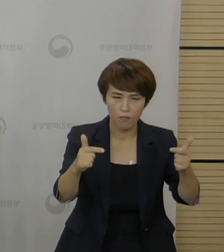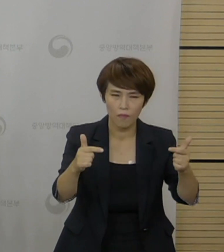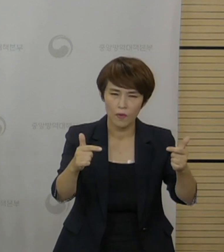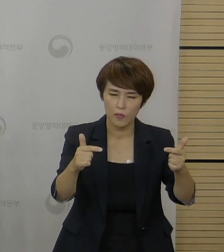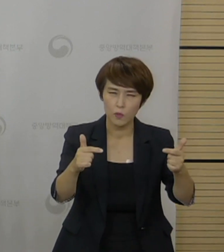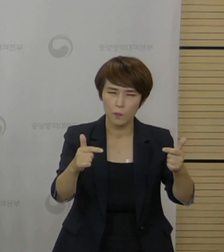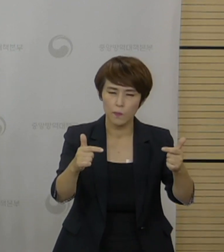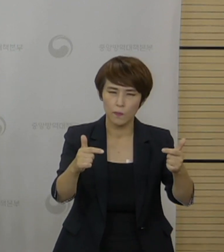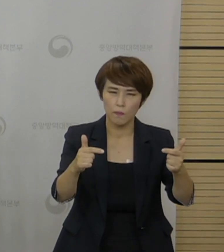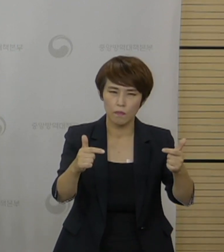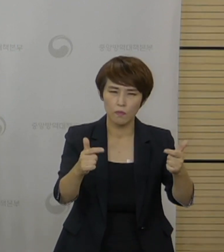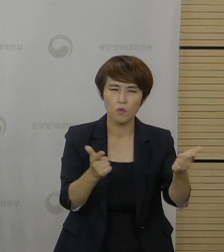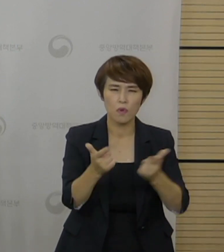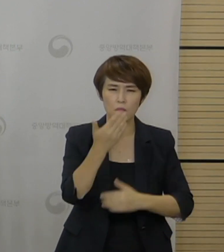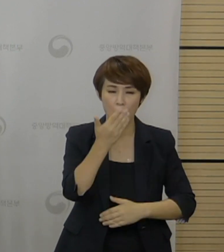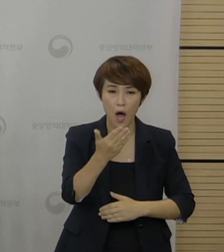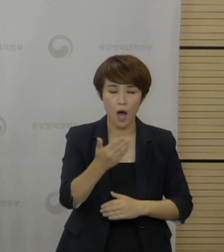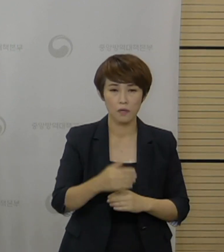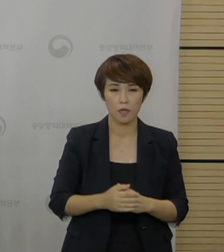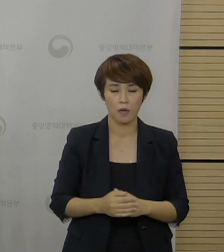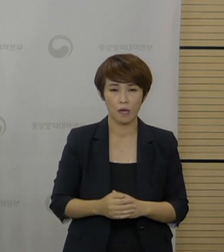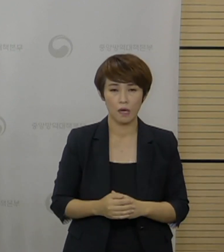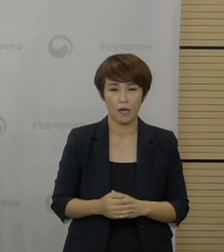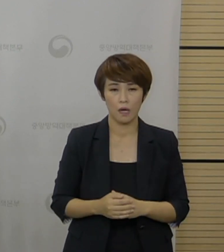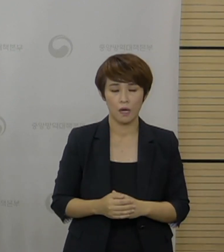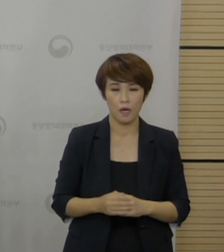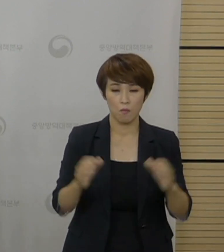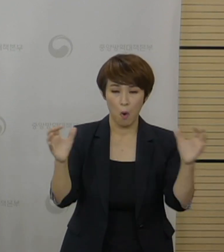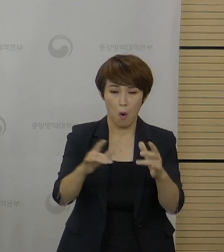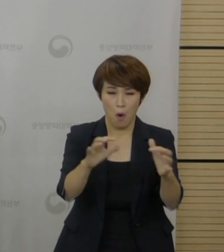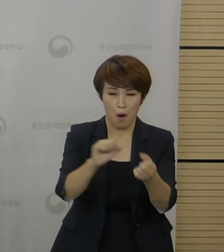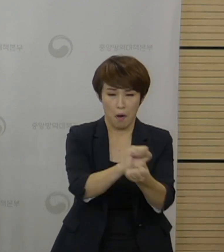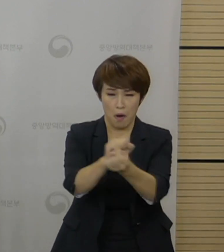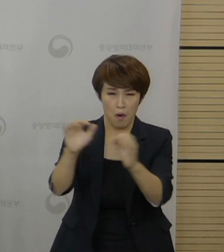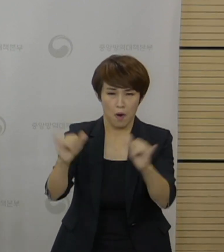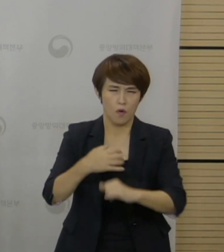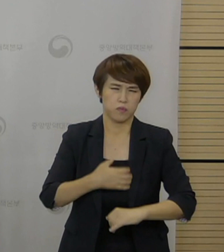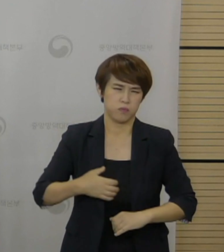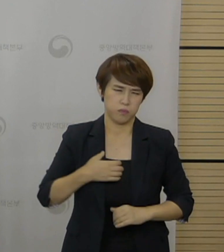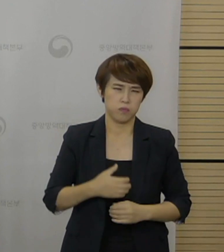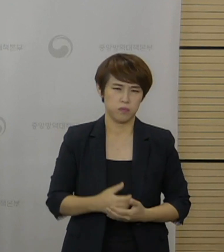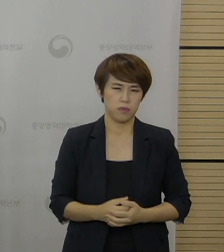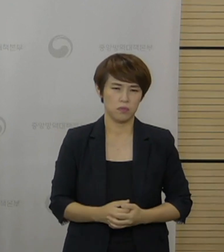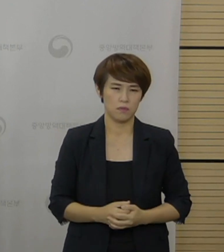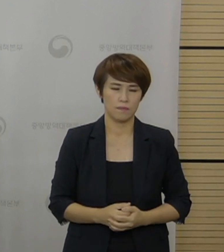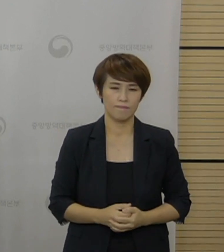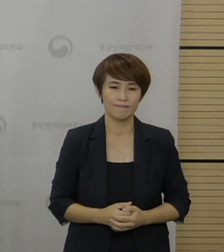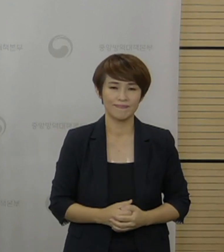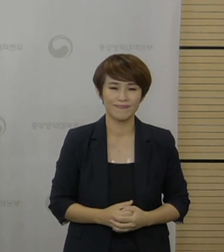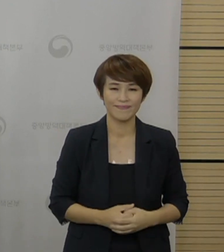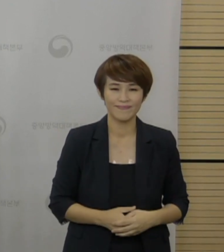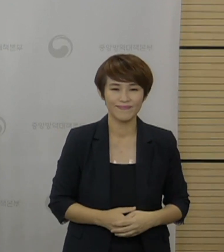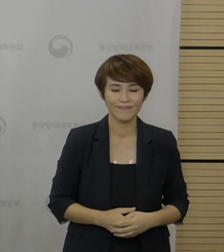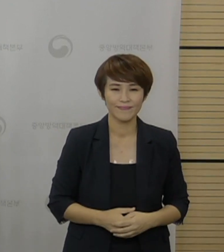과도해져서 자칫 감염 위험이 높아지지 않도록 이건 자제를 좀 부탁드린다는 말씀을 드릴 수 있습니다.